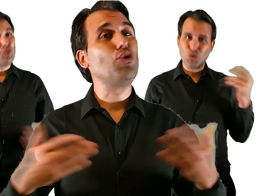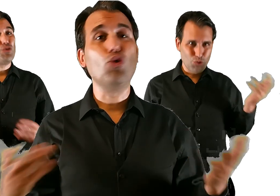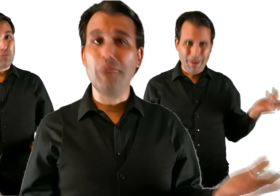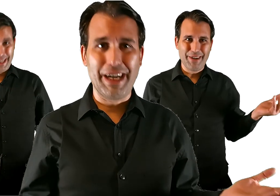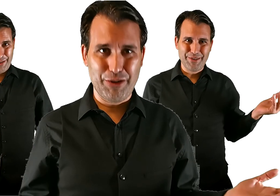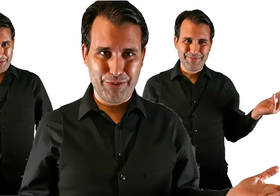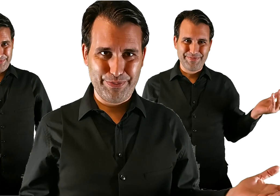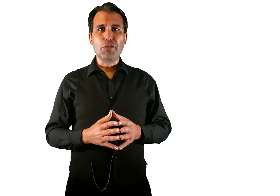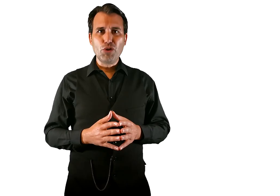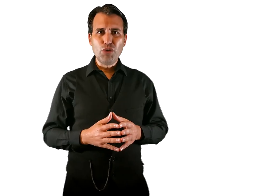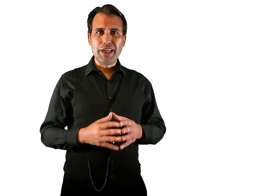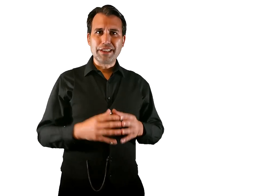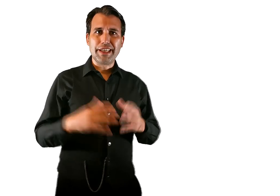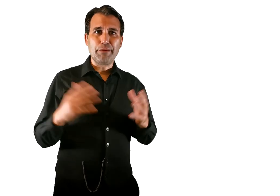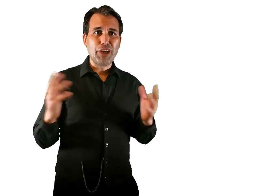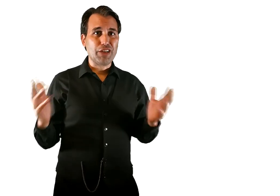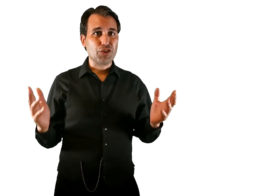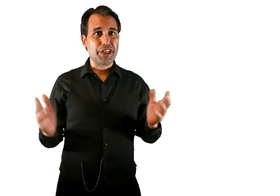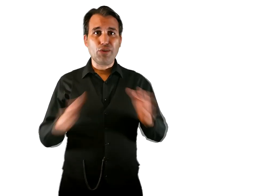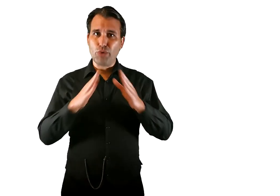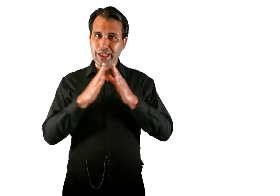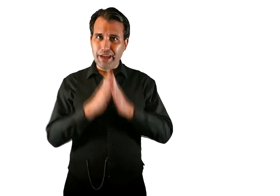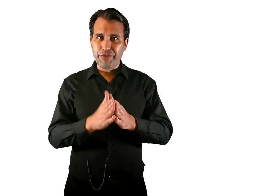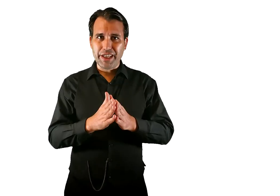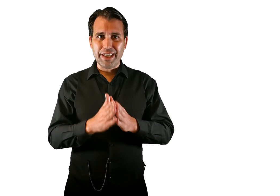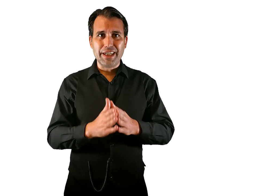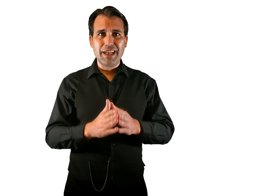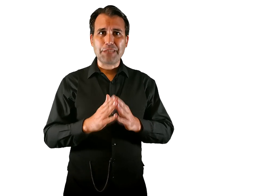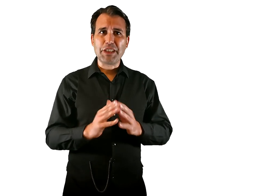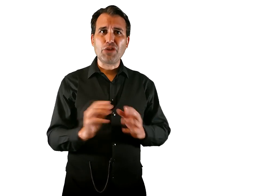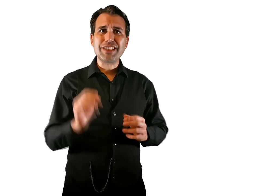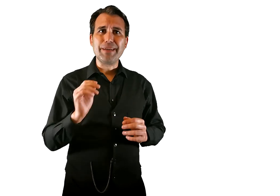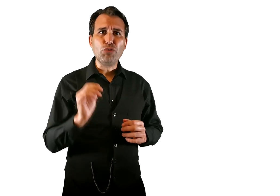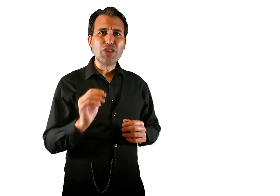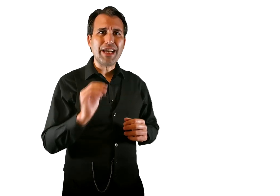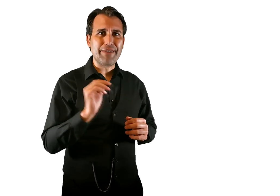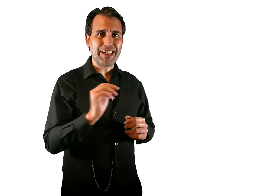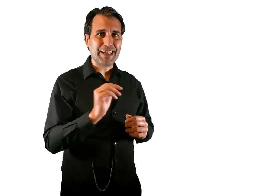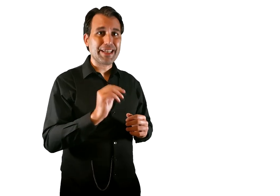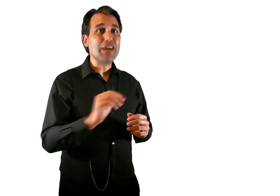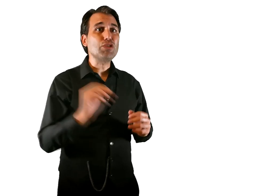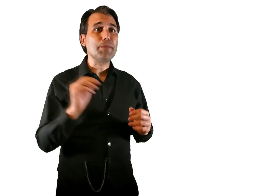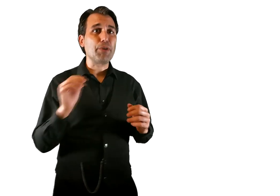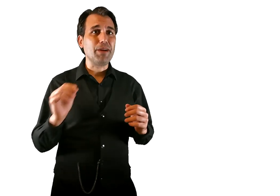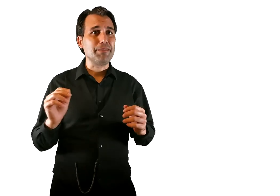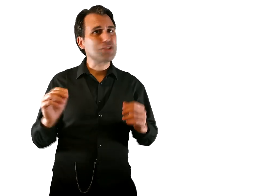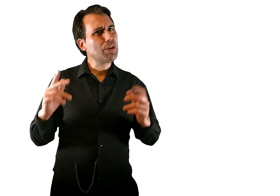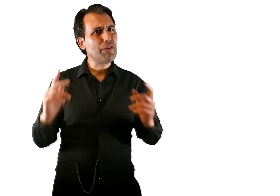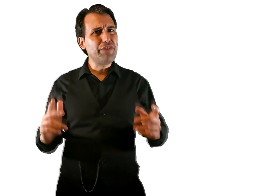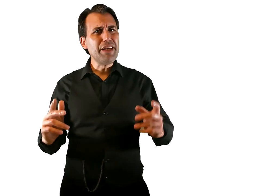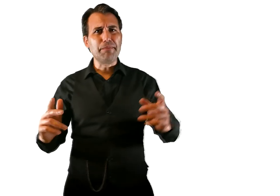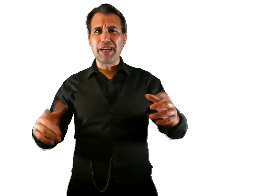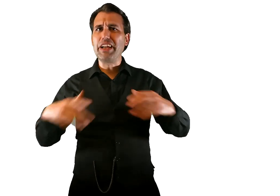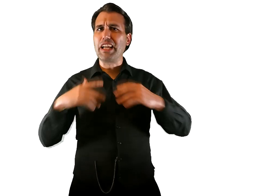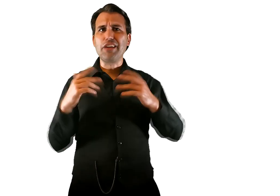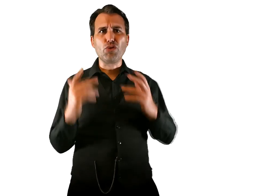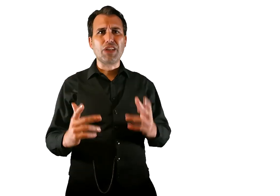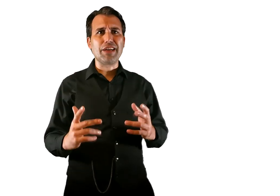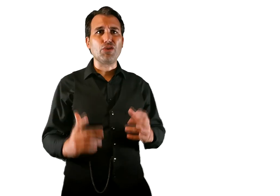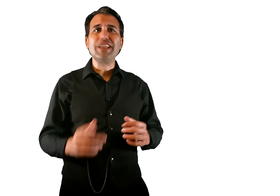humano. Pero como nunca se llega muy lejos siguiendo una idea fija, las personas que buscan la verdad causan problemas cuando afirman haberla encontrado